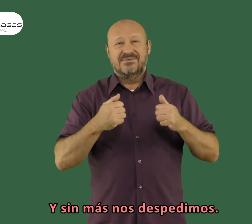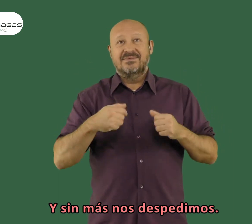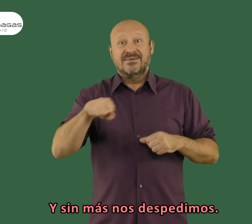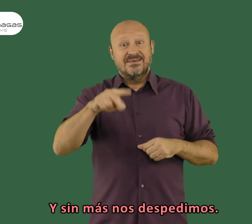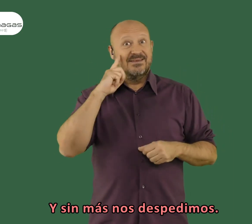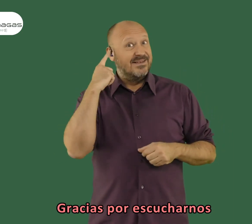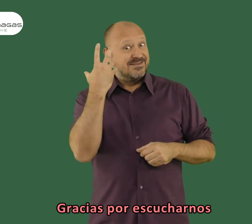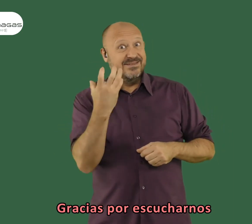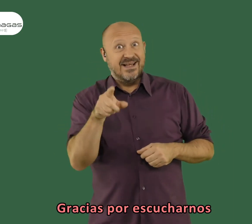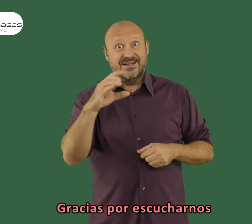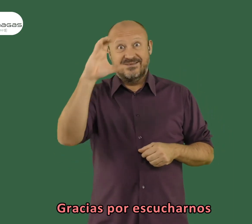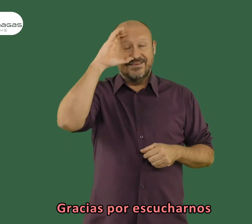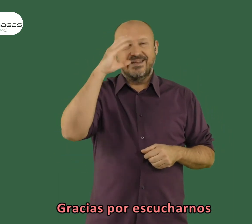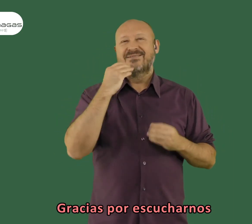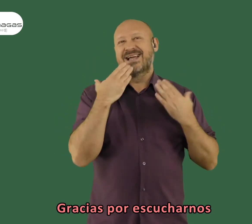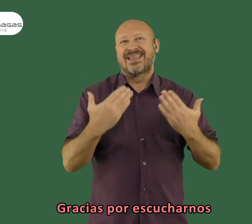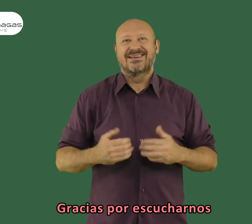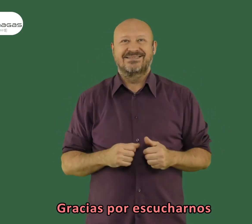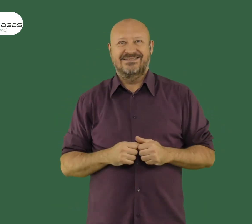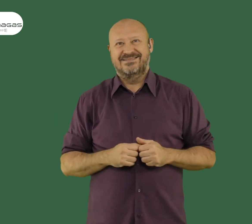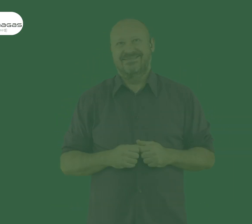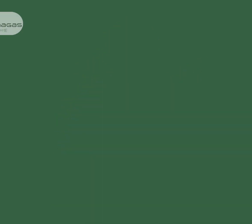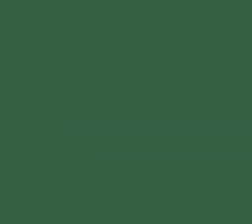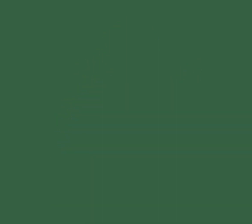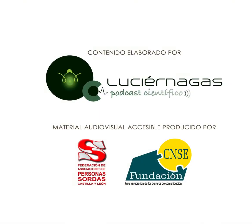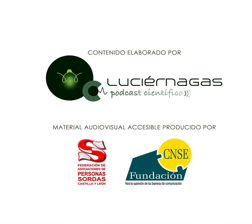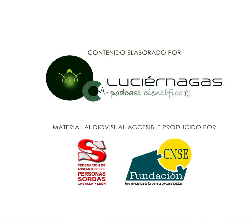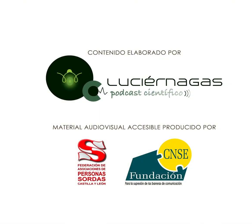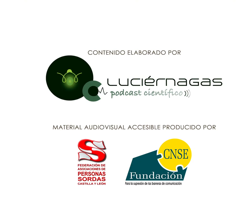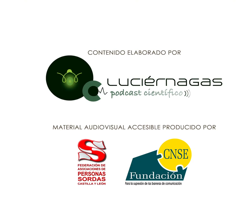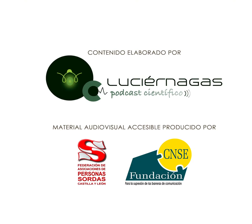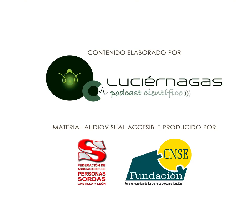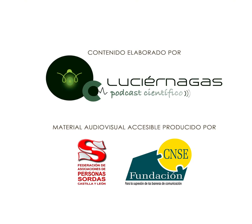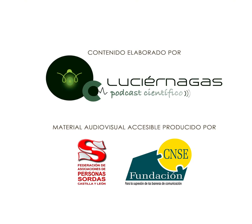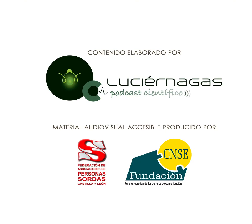más nos despedimos gracias por escucharnos gracias gracias gracias